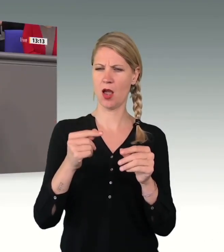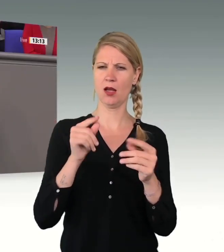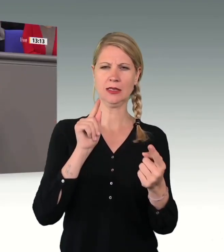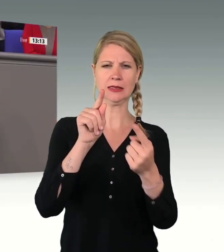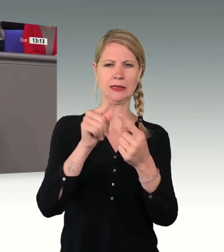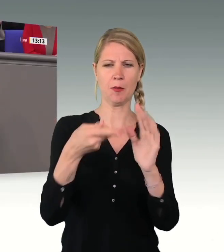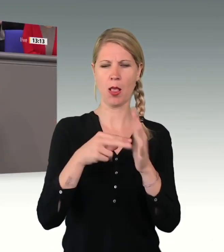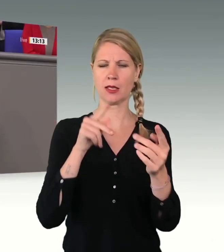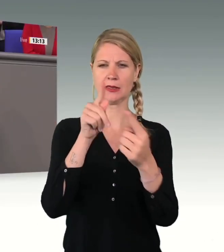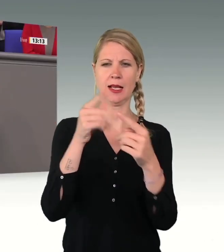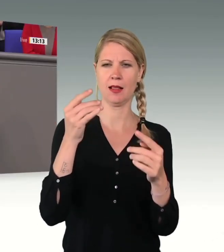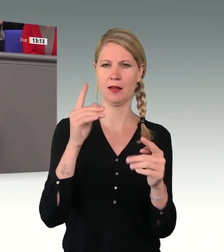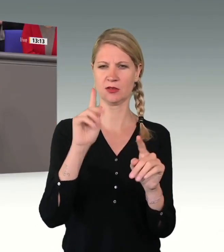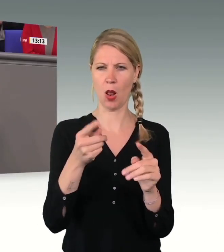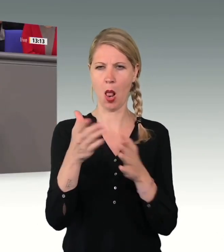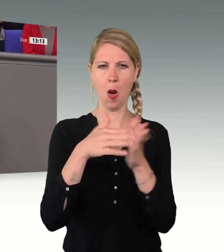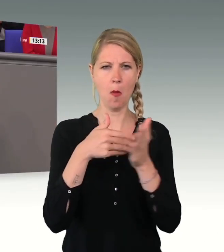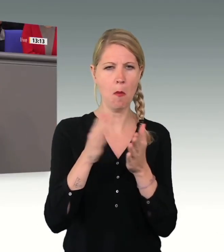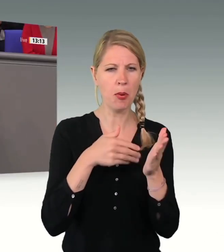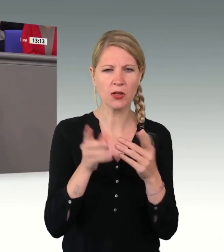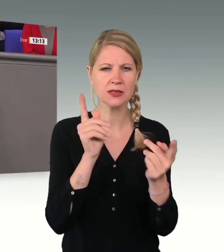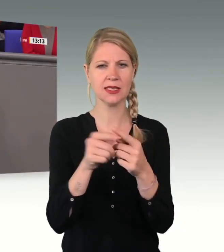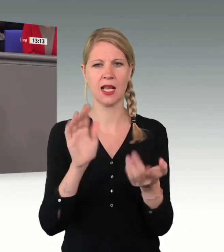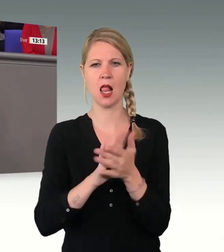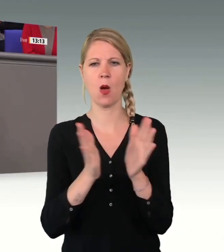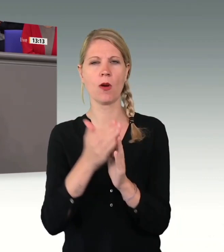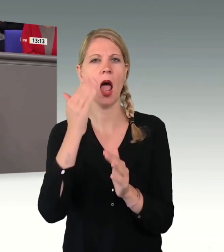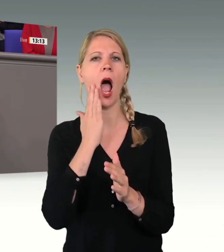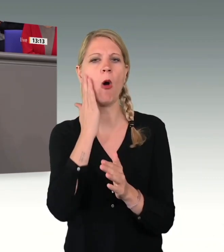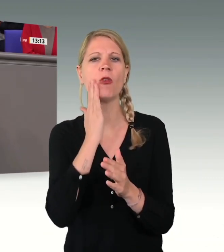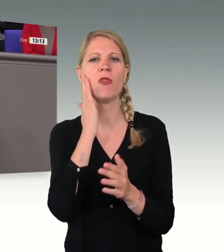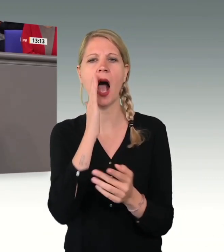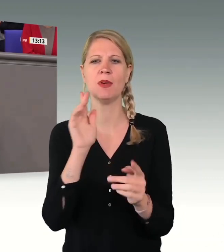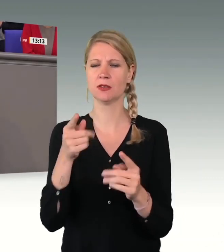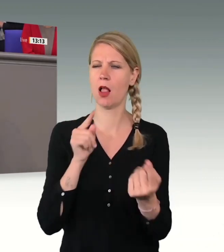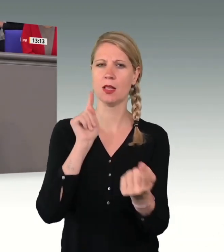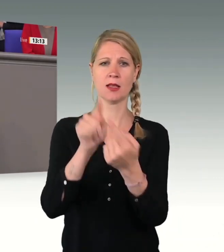freiheitlichen Demokratie darf das niemals Gestaltungspunkt einer Politik sein, niemals.